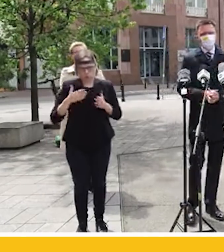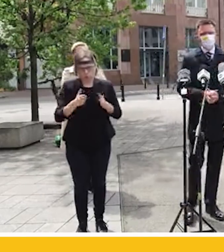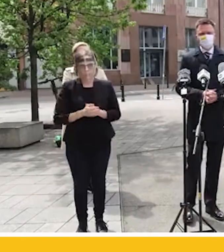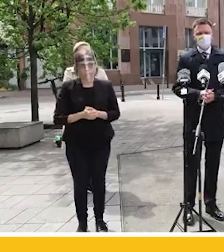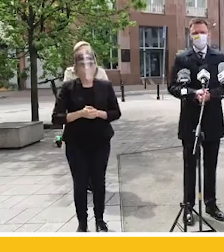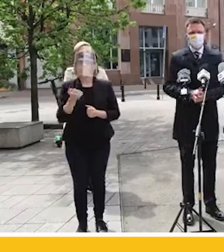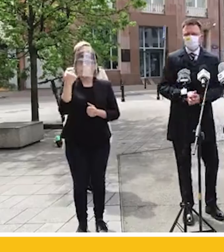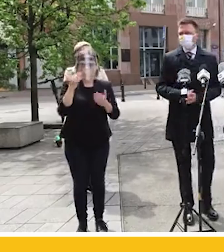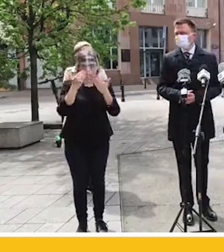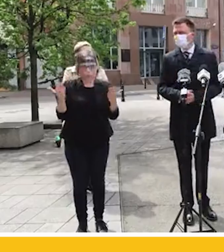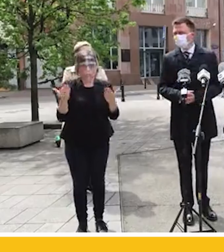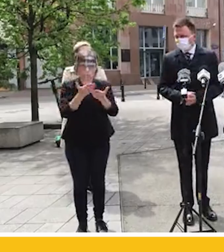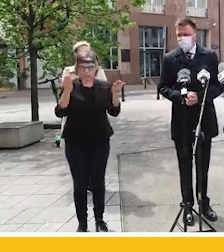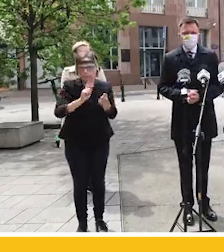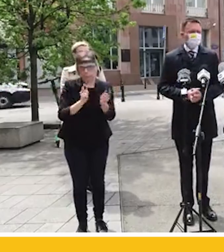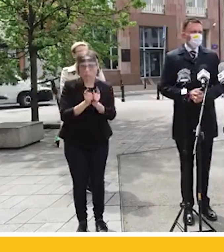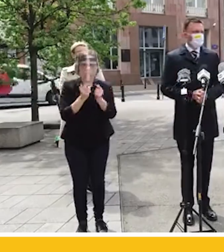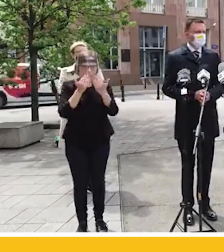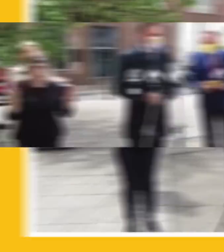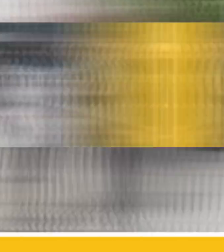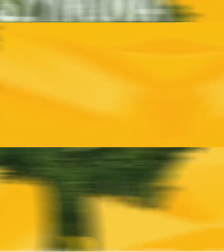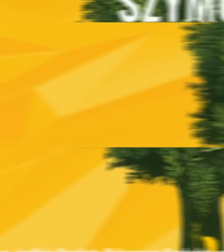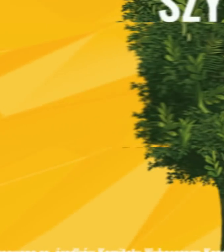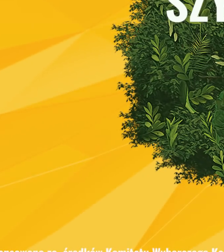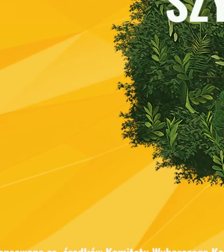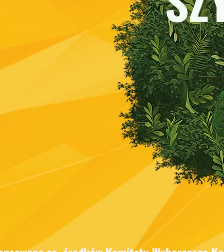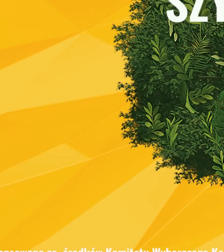Dziękujemy Państwu bardzo za spotkanie. Dziękujemy. Dziękuję bardzo.